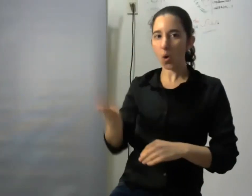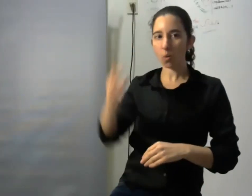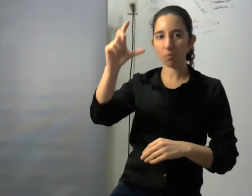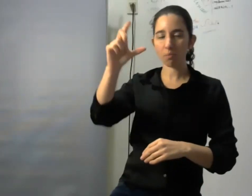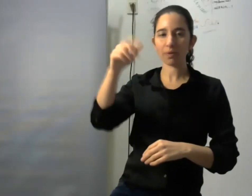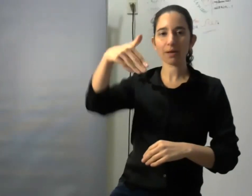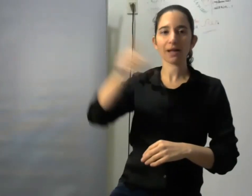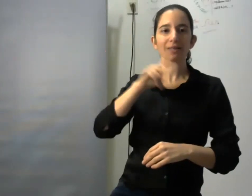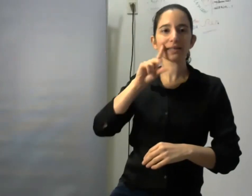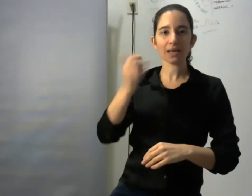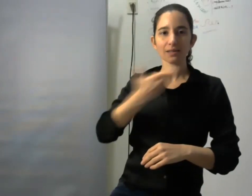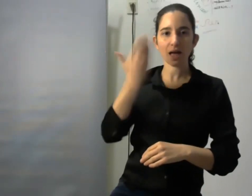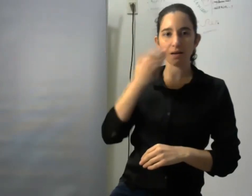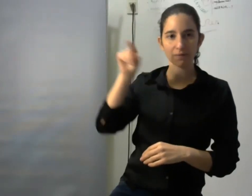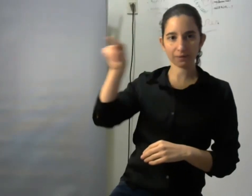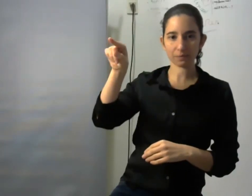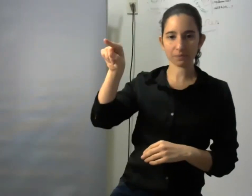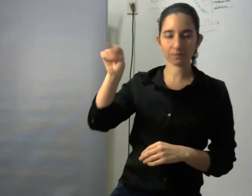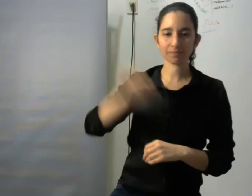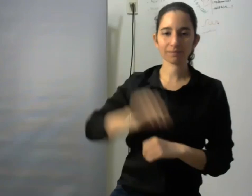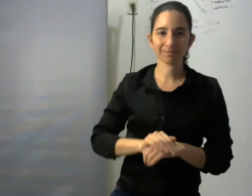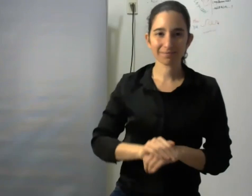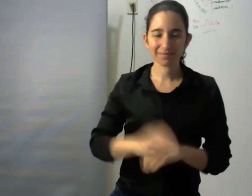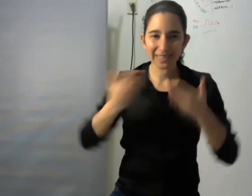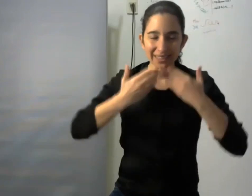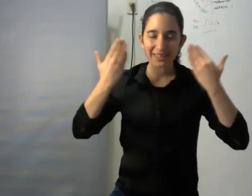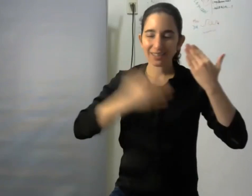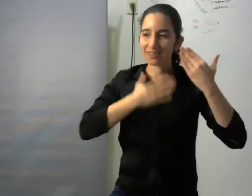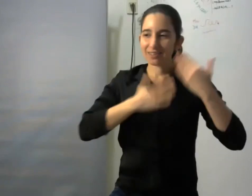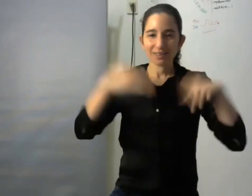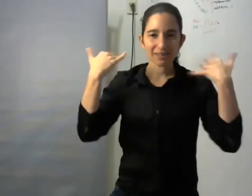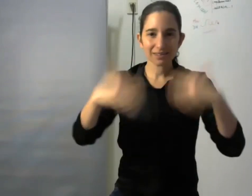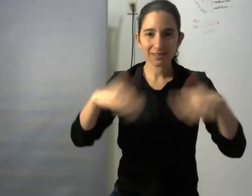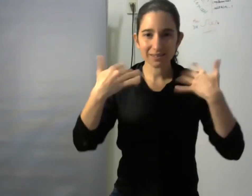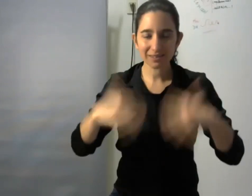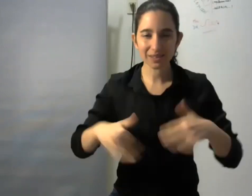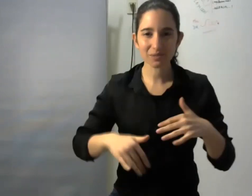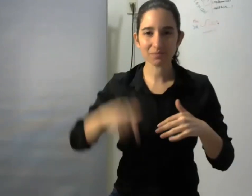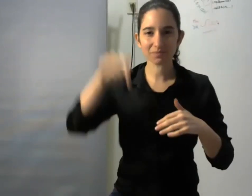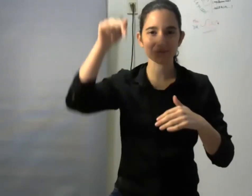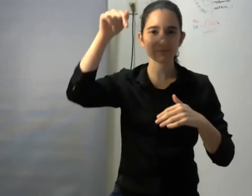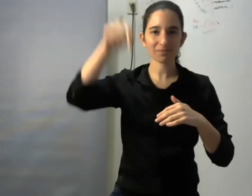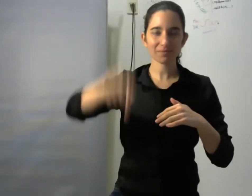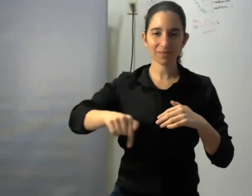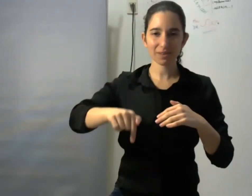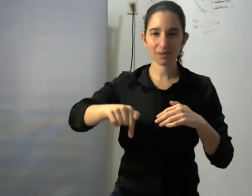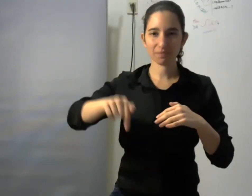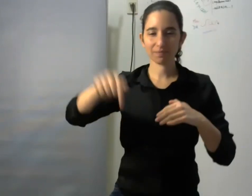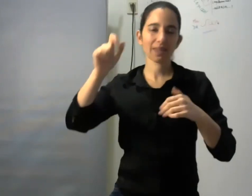Graciela no dejo de sonreírme pensando que si bien no coordinamos con Graciela y Ivana